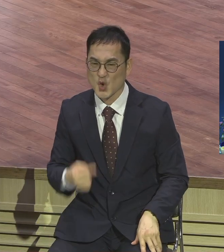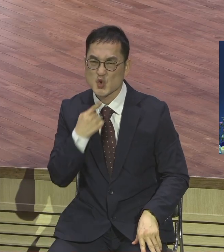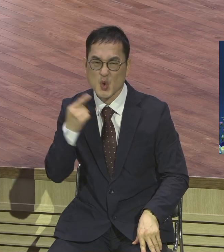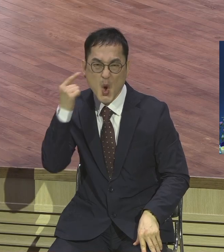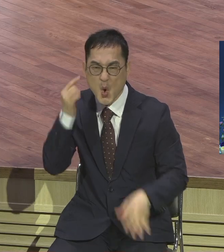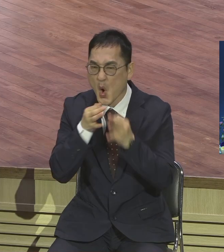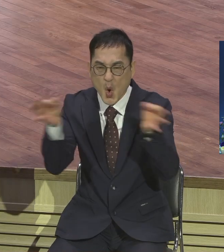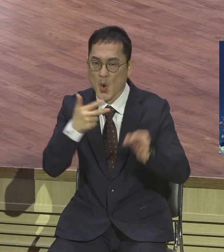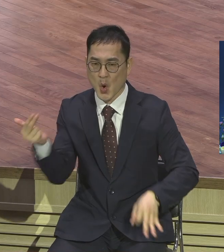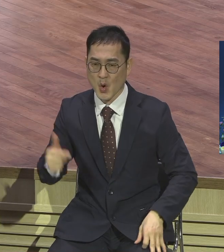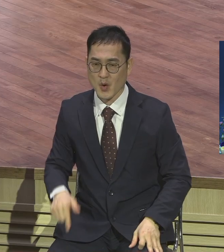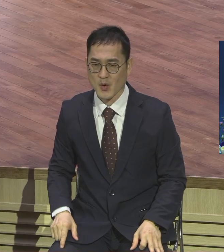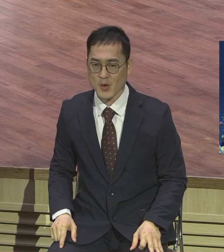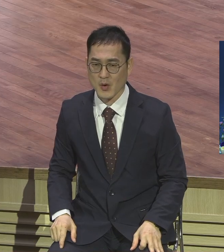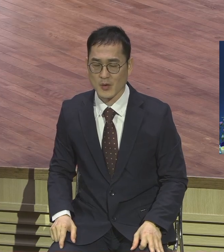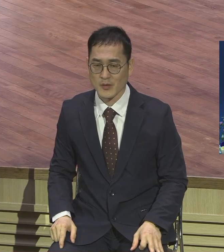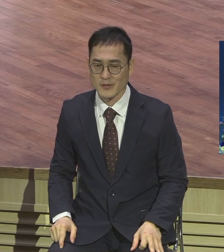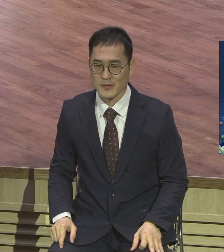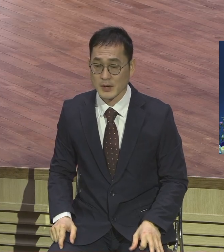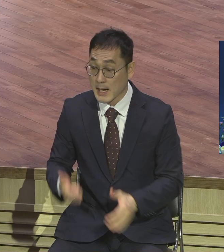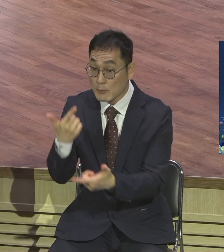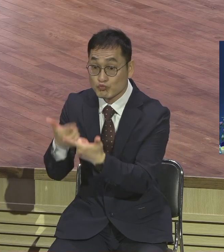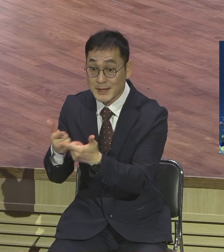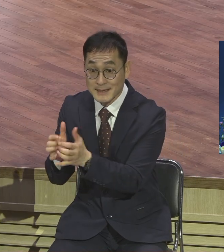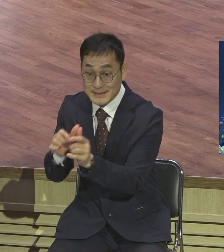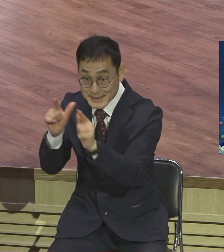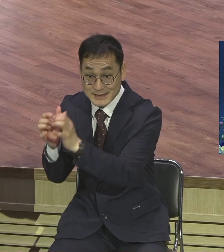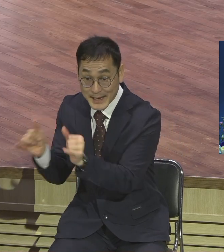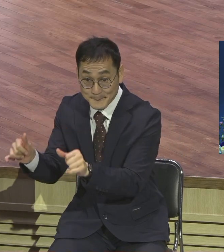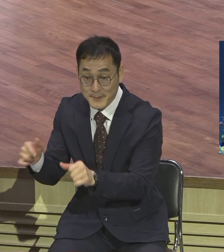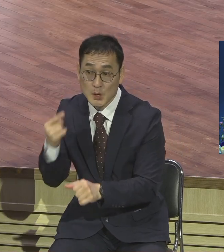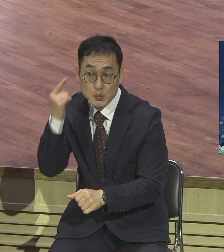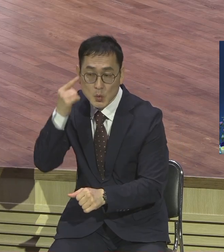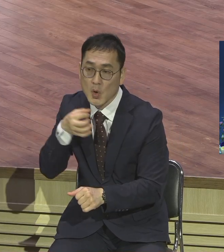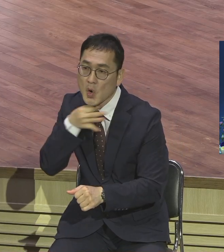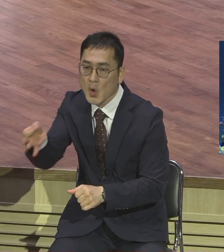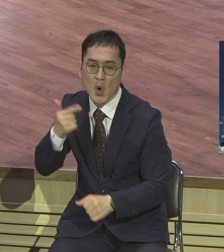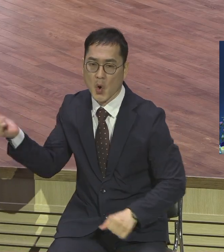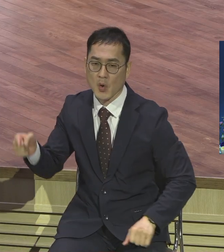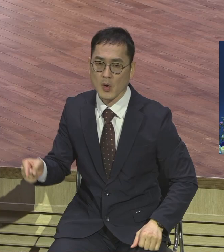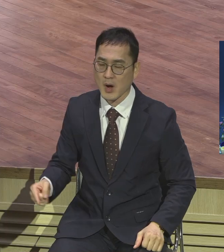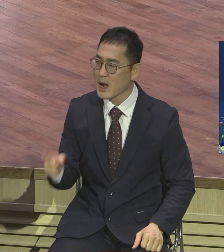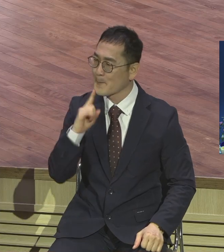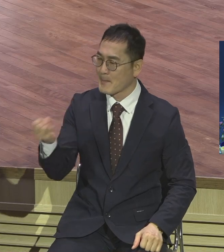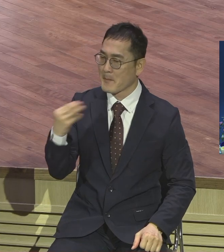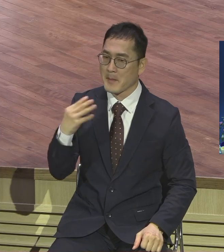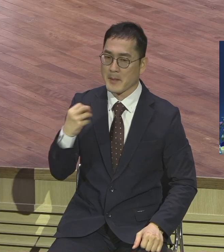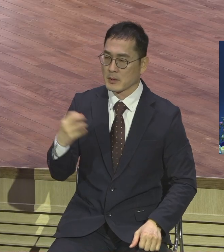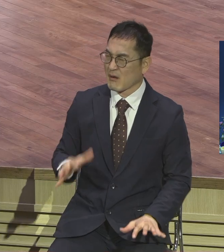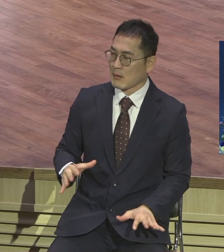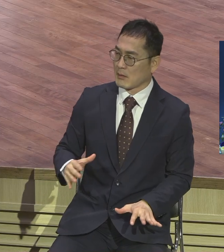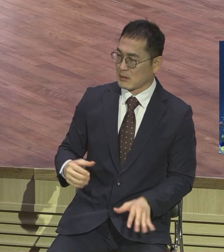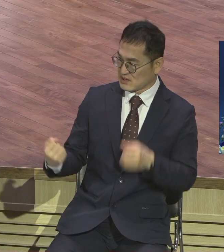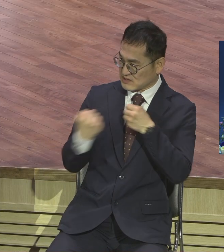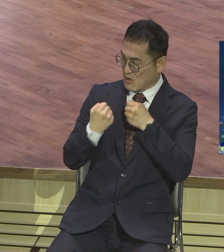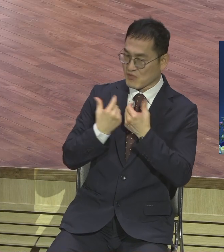부산을 가면요 다른 지방사람들 부산 가면 놀래버려요 왜 놀래냐 전부 말하는 걸 전부 싸움하는 것 같습니다 막 전부